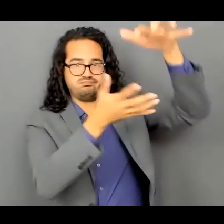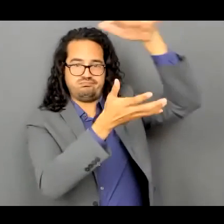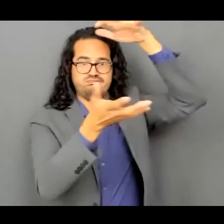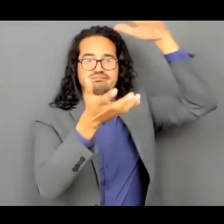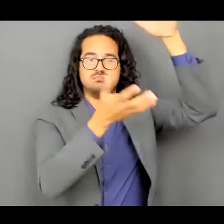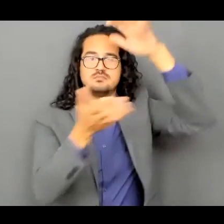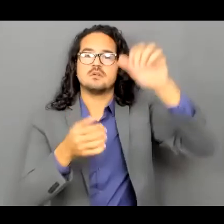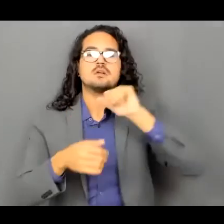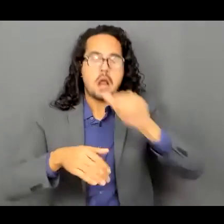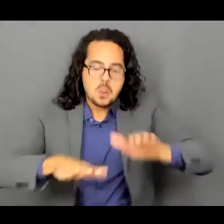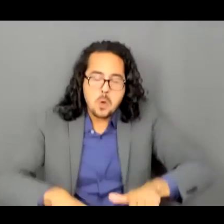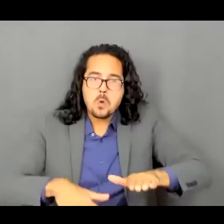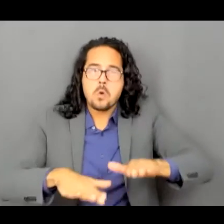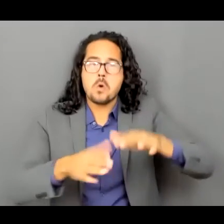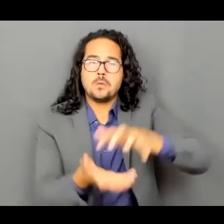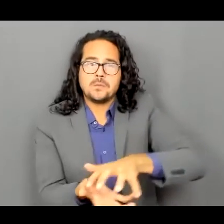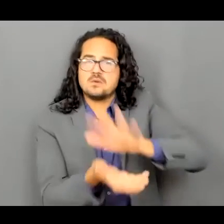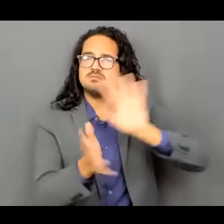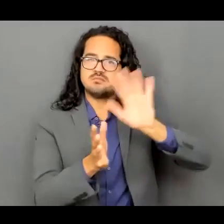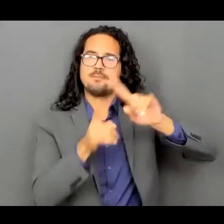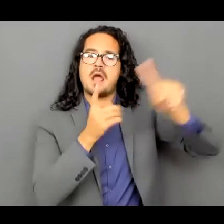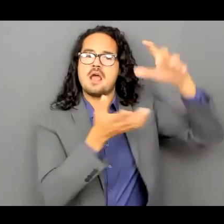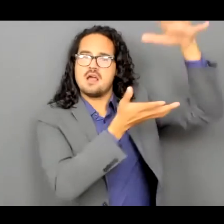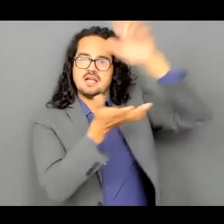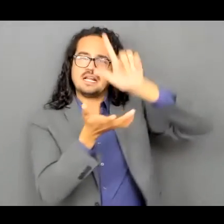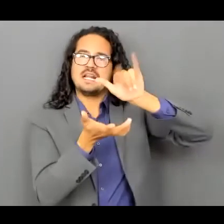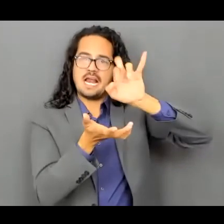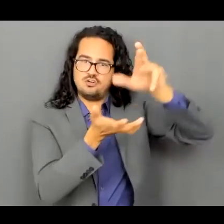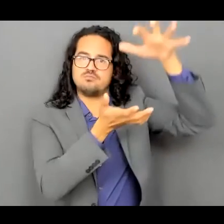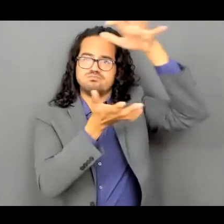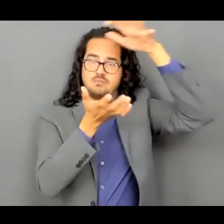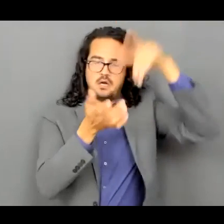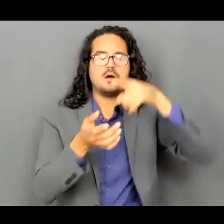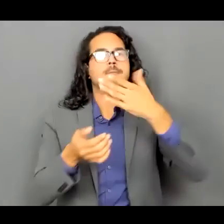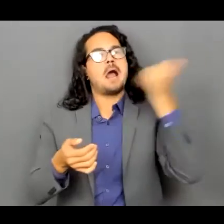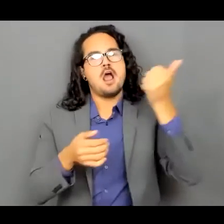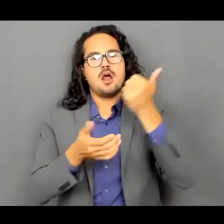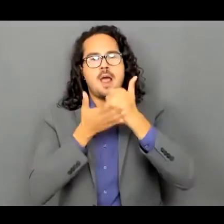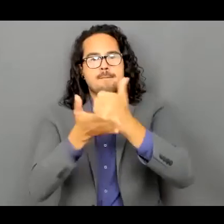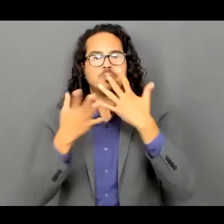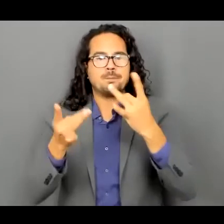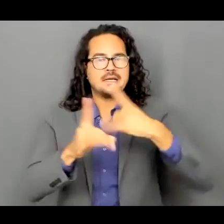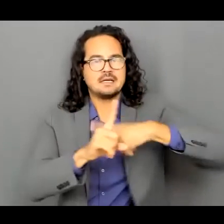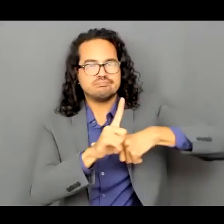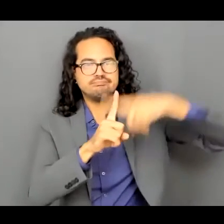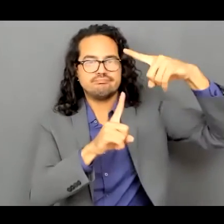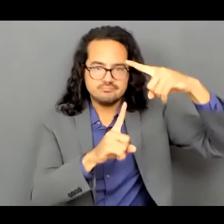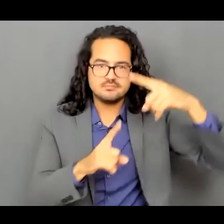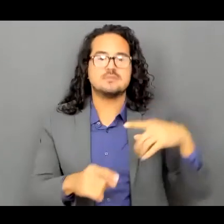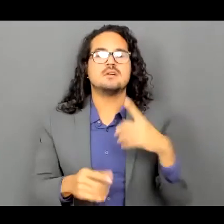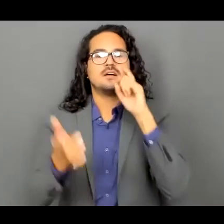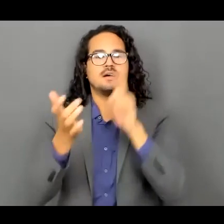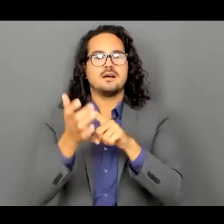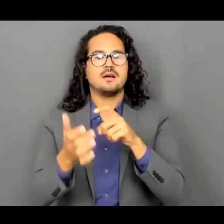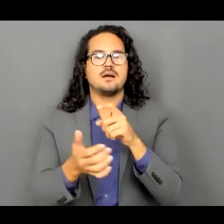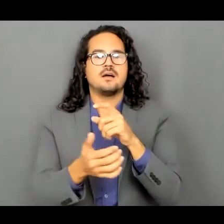estrática y vamos a tener un poco menos erosión y bueno también vamos a estar viendo de 12 a